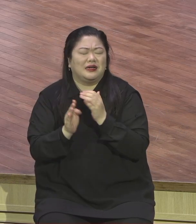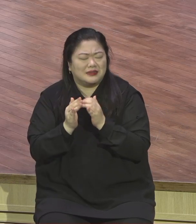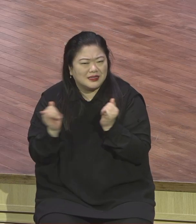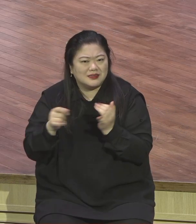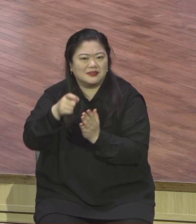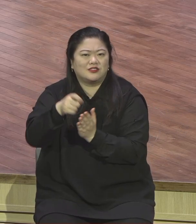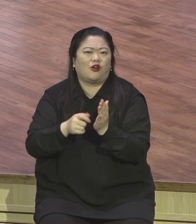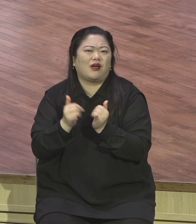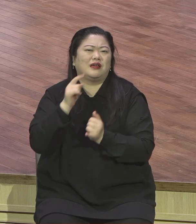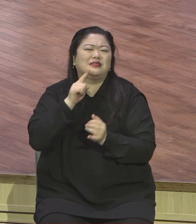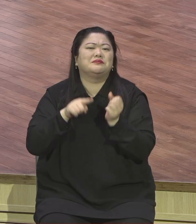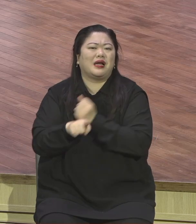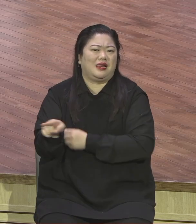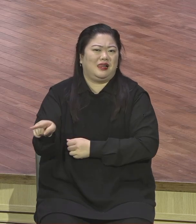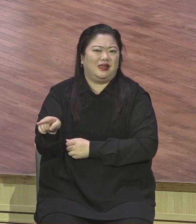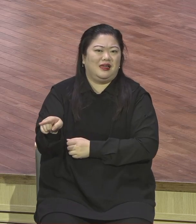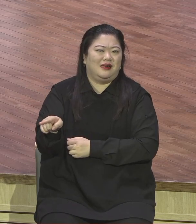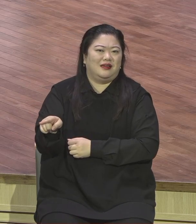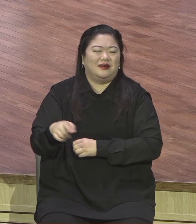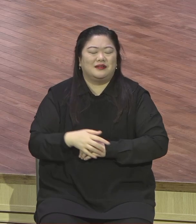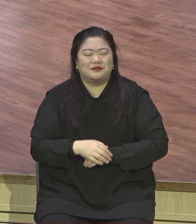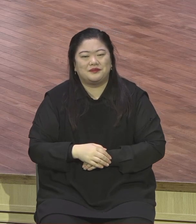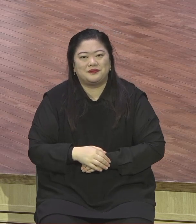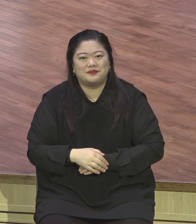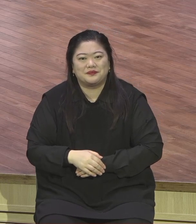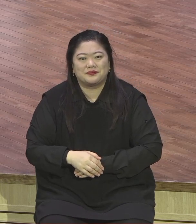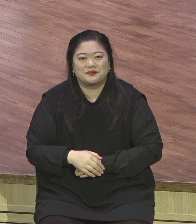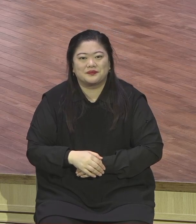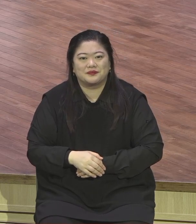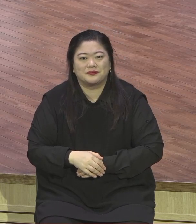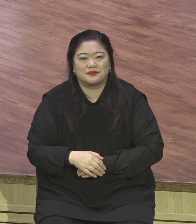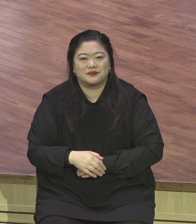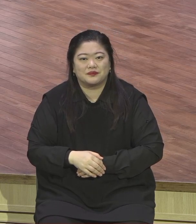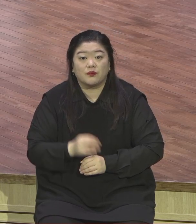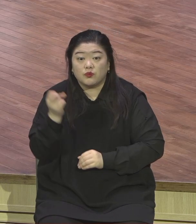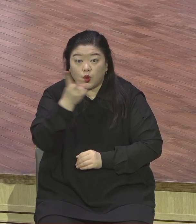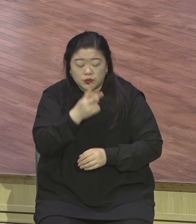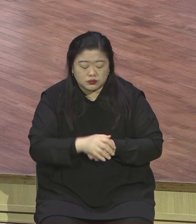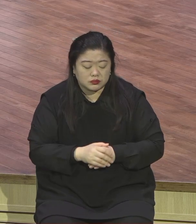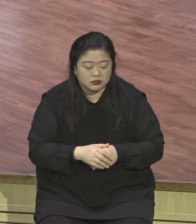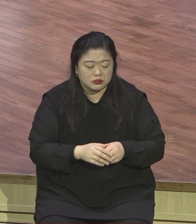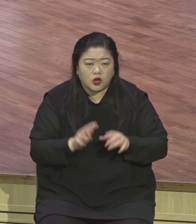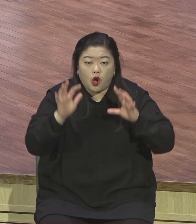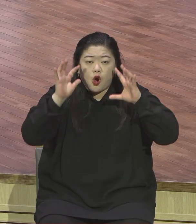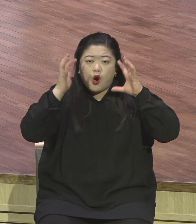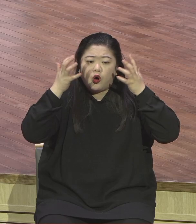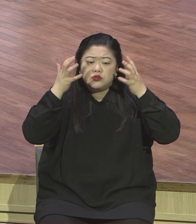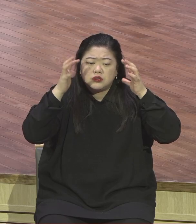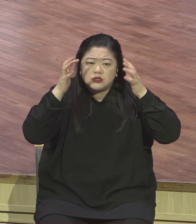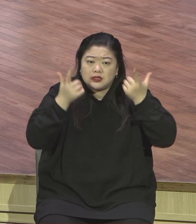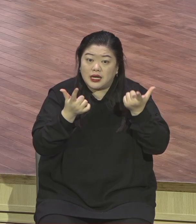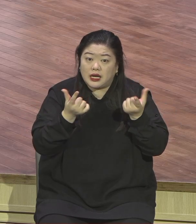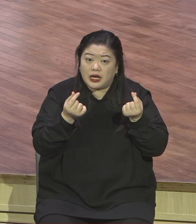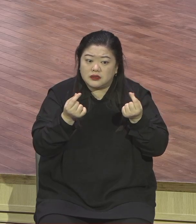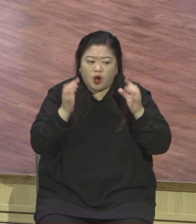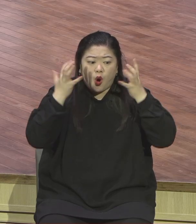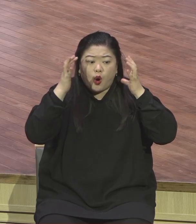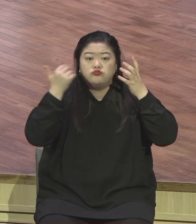향해서 한 말씀입니다. 이렇게 반대로 어린아이처럼 순수하게 예수님의 말씀을